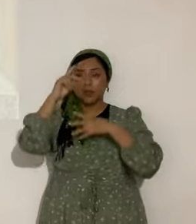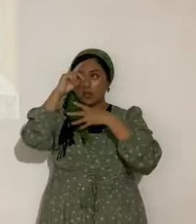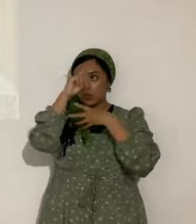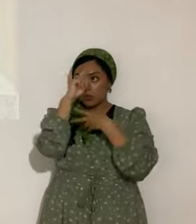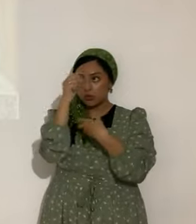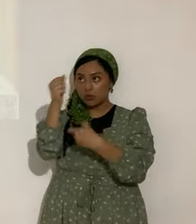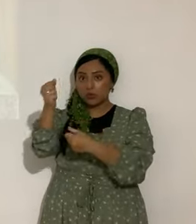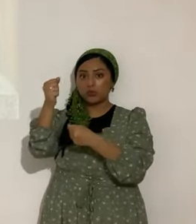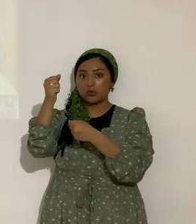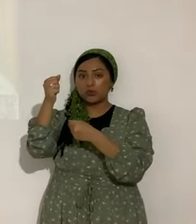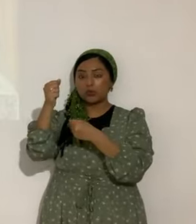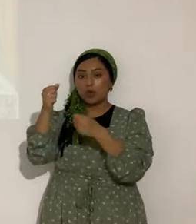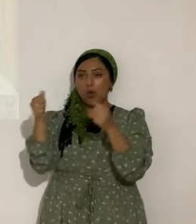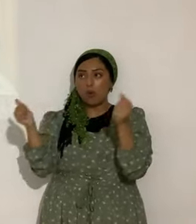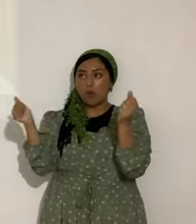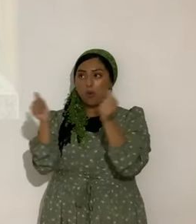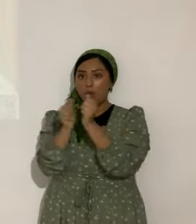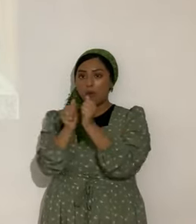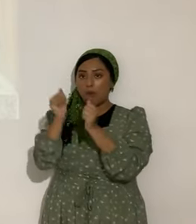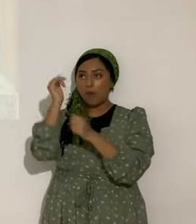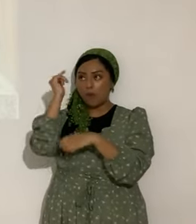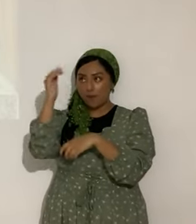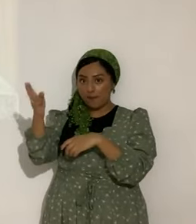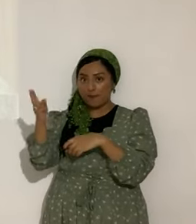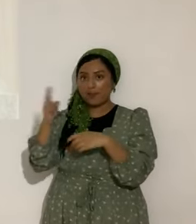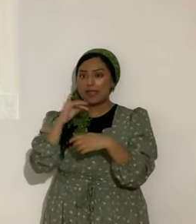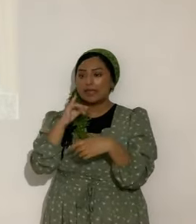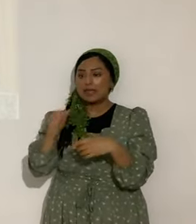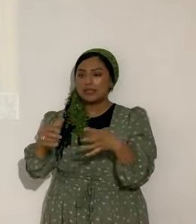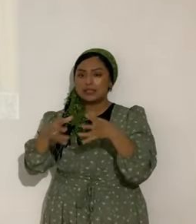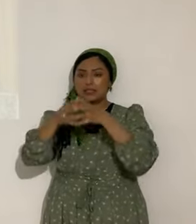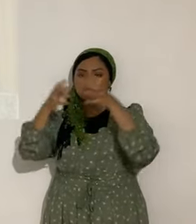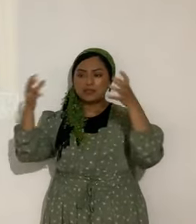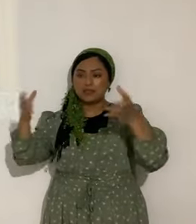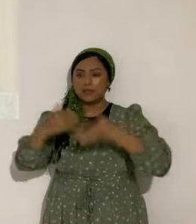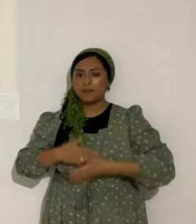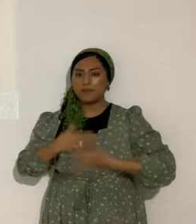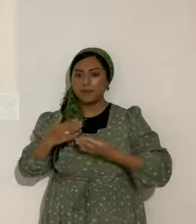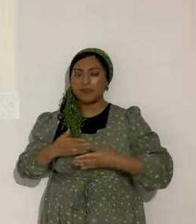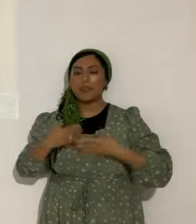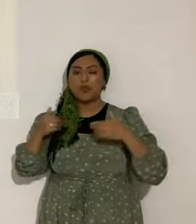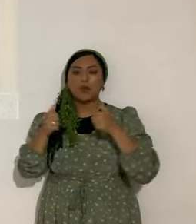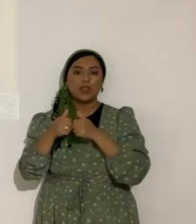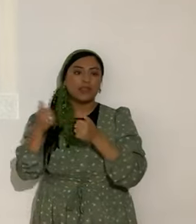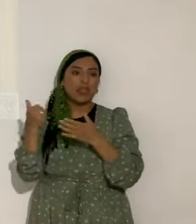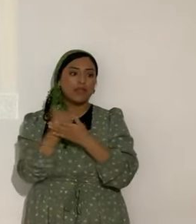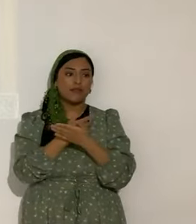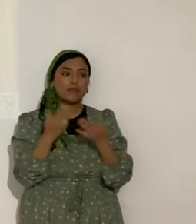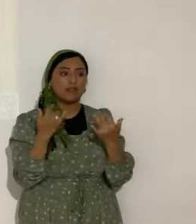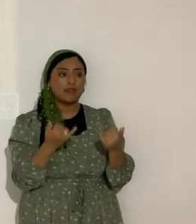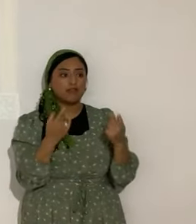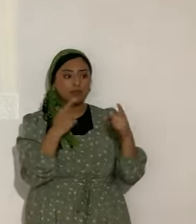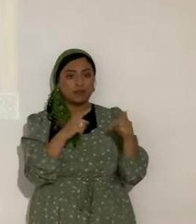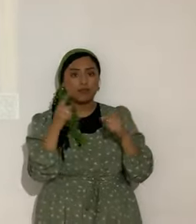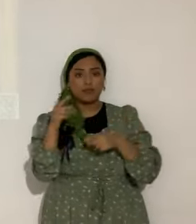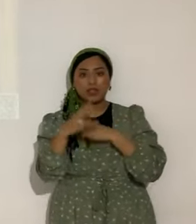el que confía en Yahweh es muy dichoso. Entonces, con todo lo que estamos viviendo a nivel mundial, hermanos.